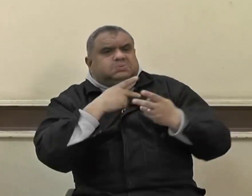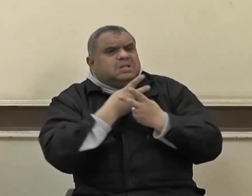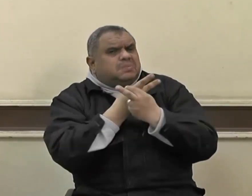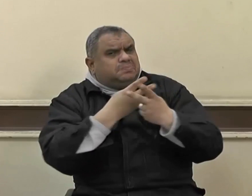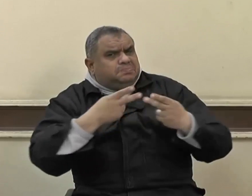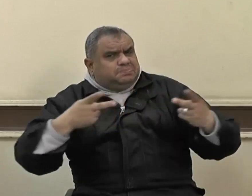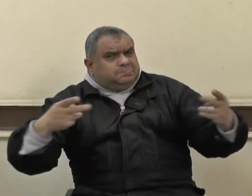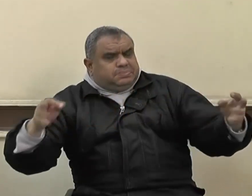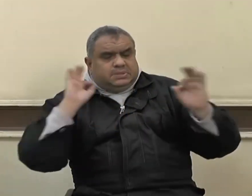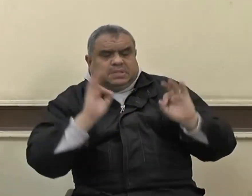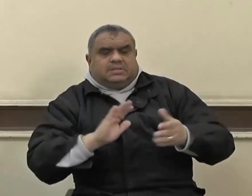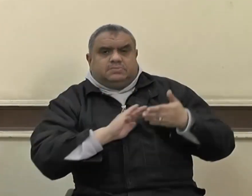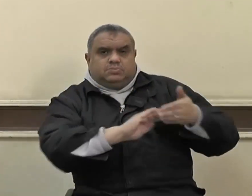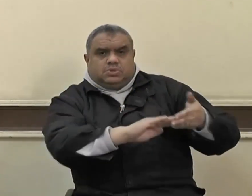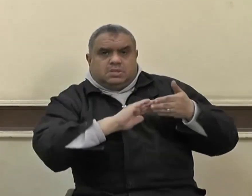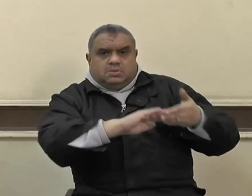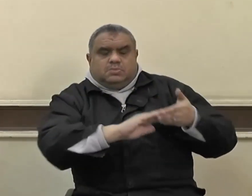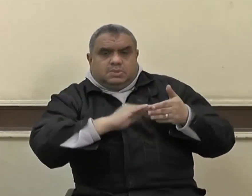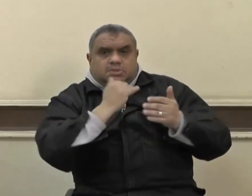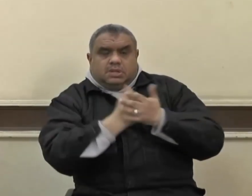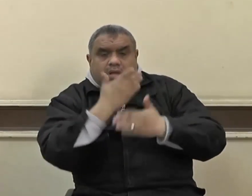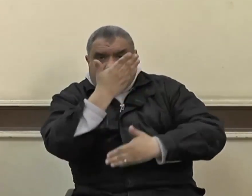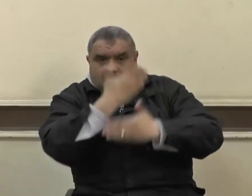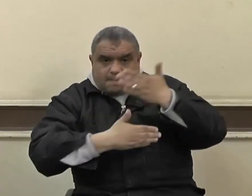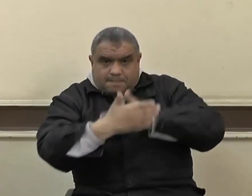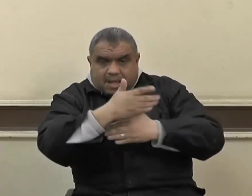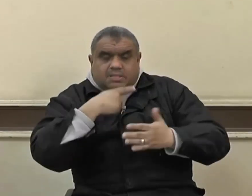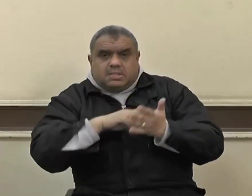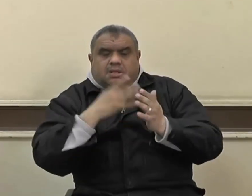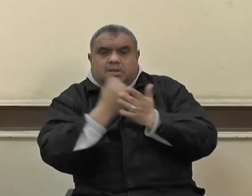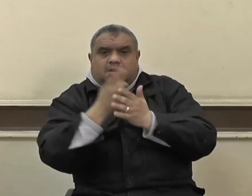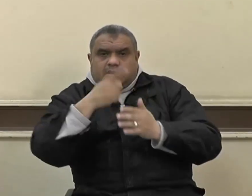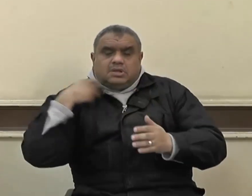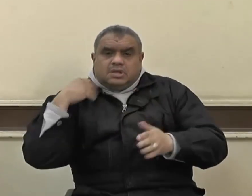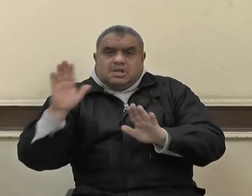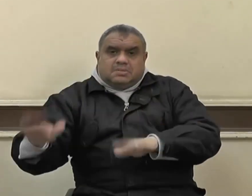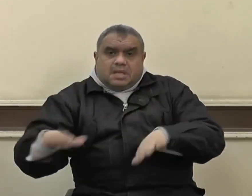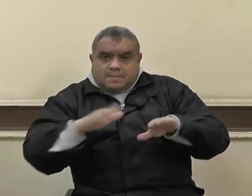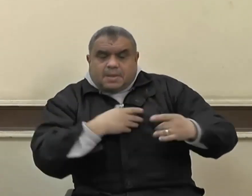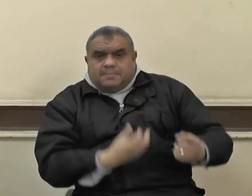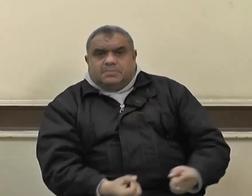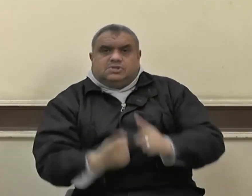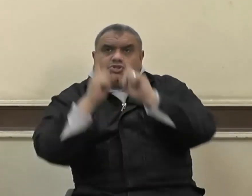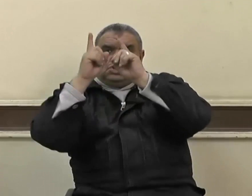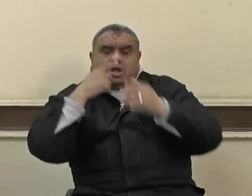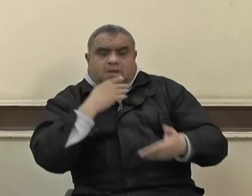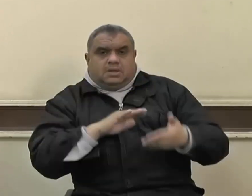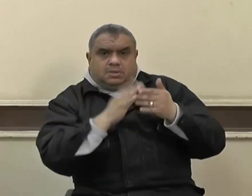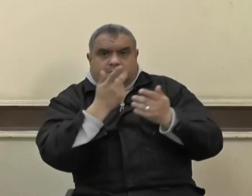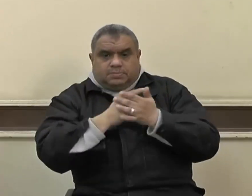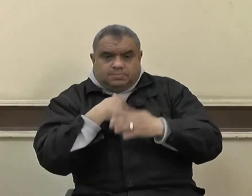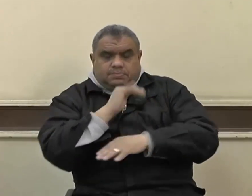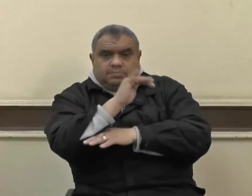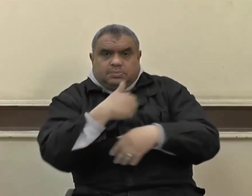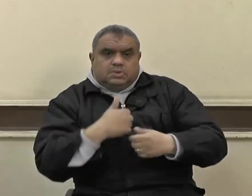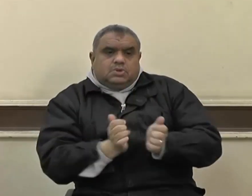معها عمر ولم يمض ثم قال مرحبا بنسب قريب ثم انصرف إلى بعير